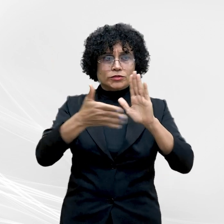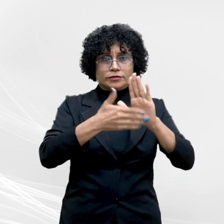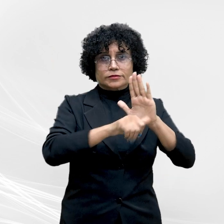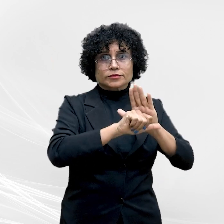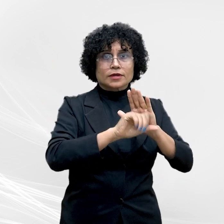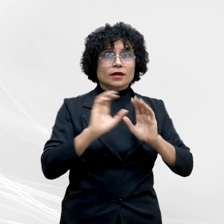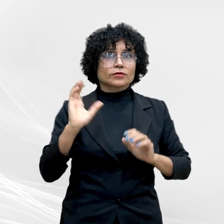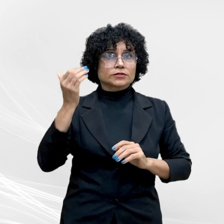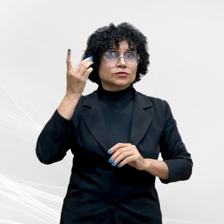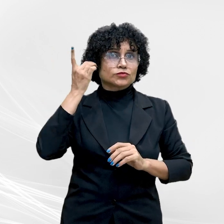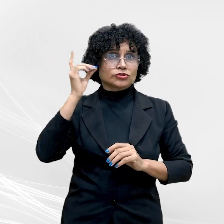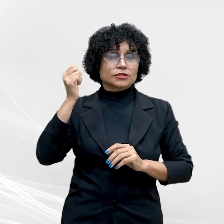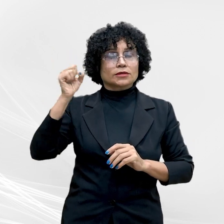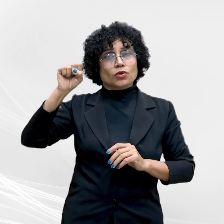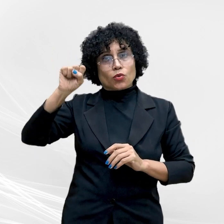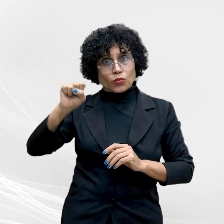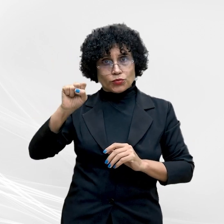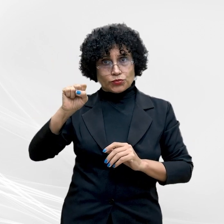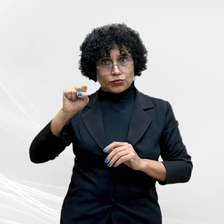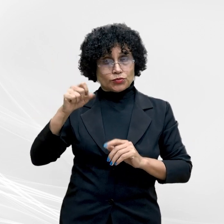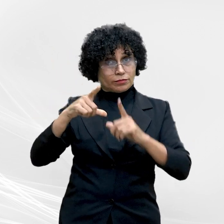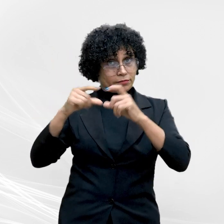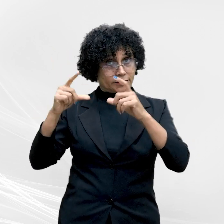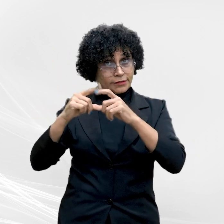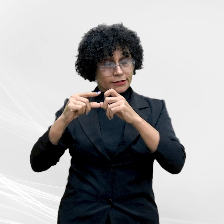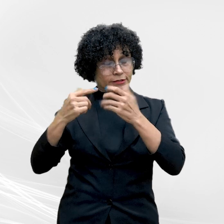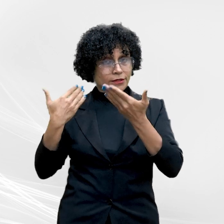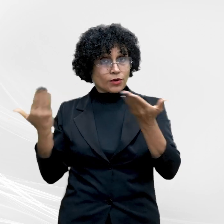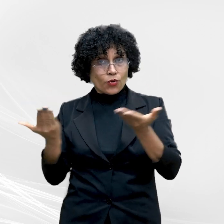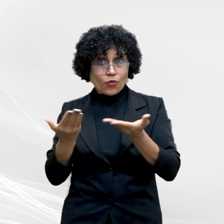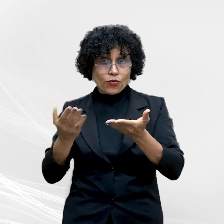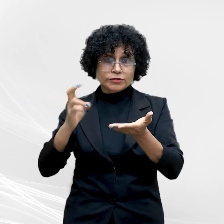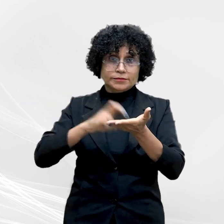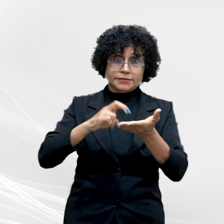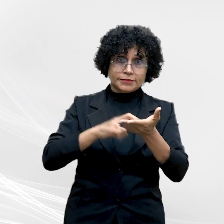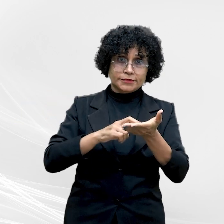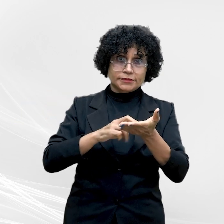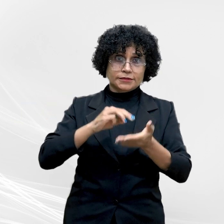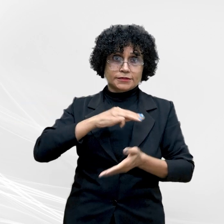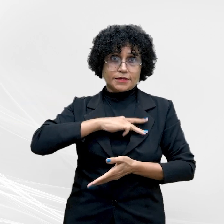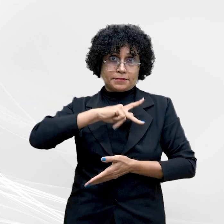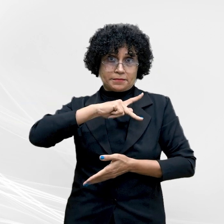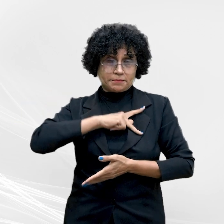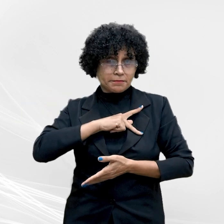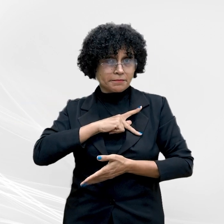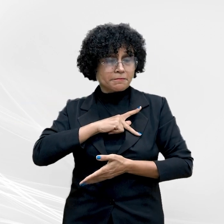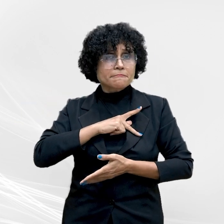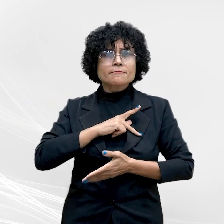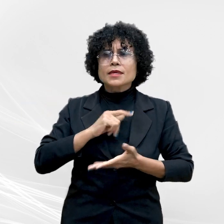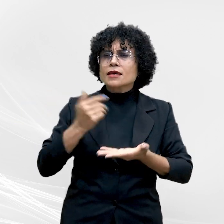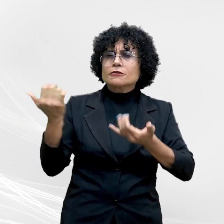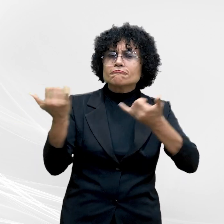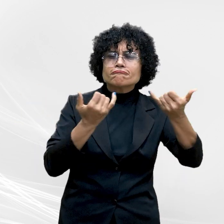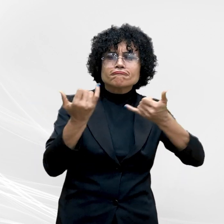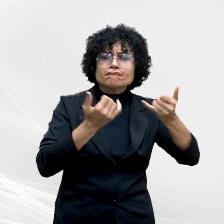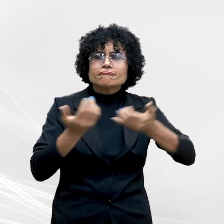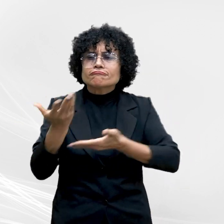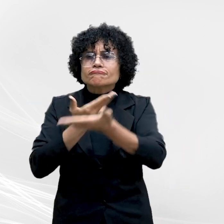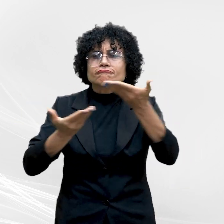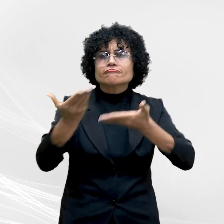foram alinhados na manhã de hoje, quando os MPs compartilharam informações sobre os trabalhos já realizados.